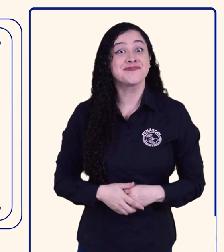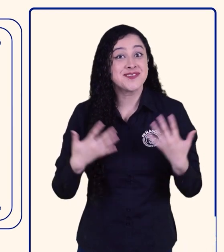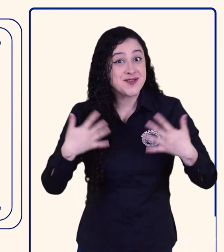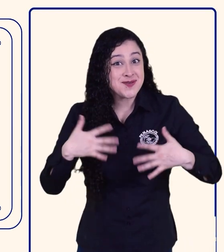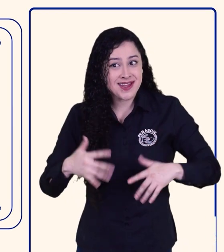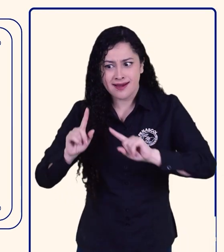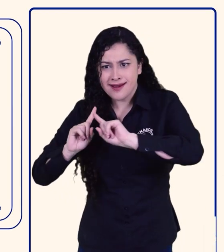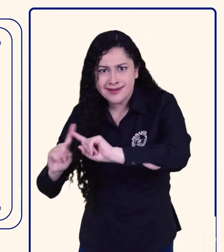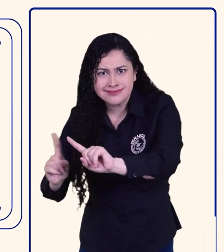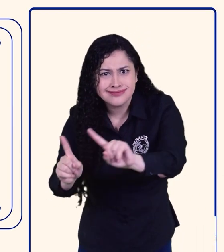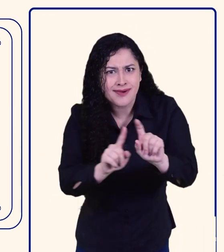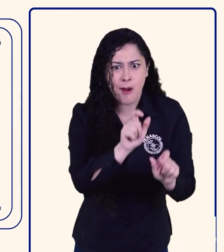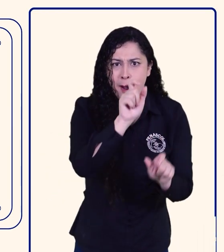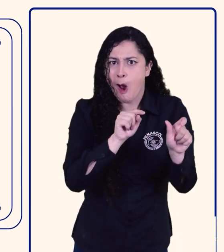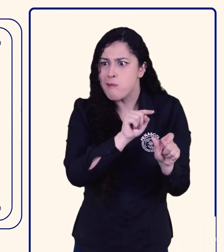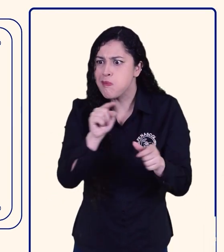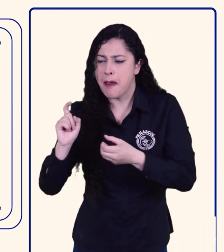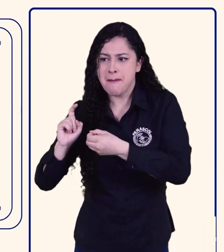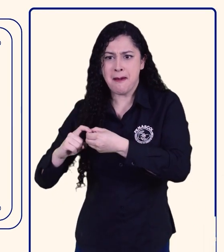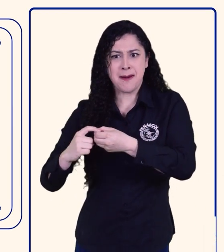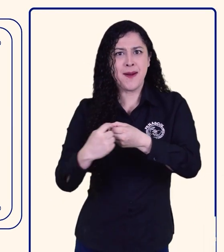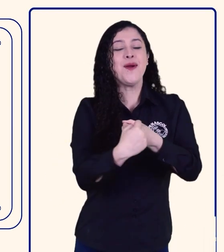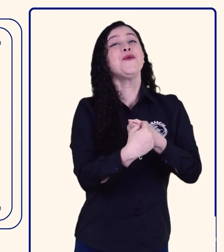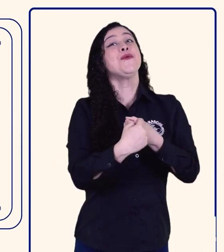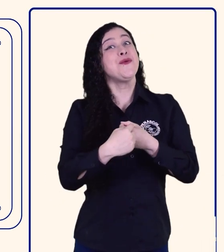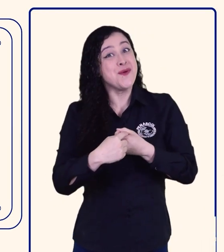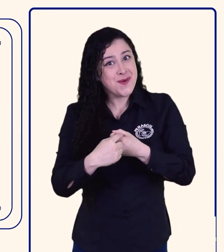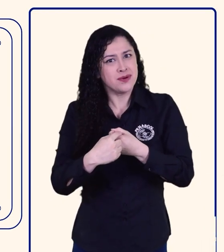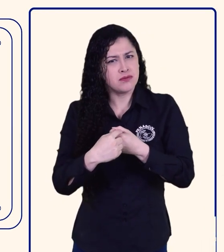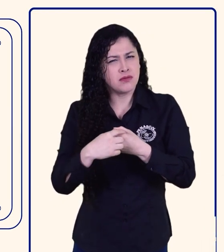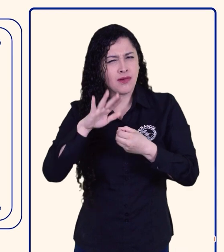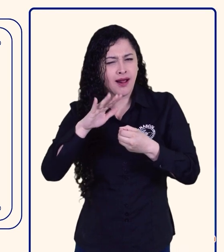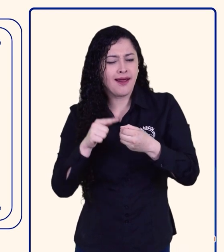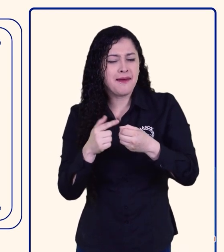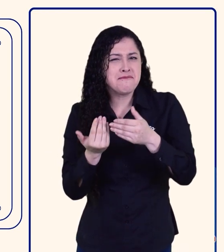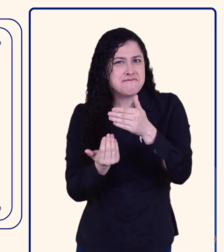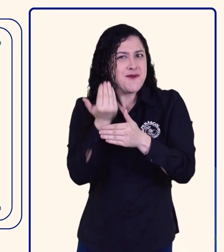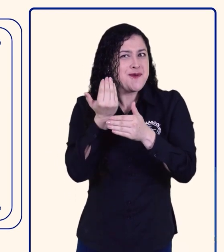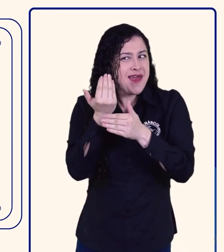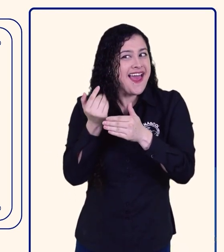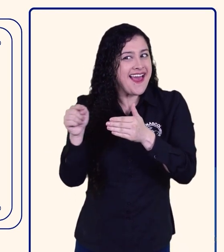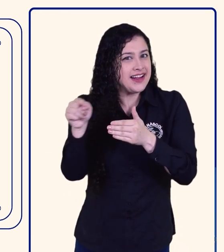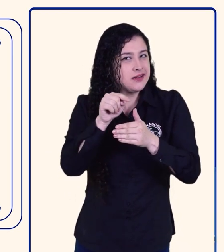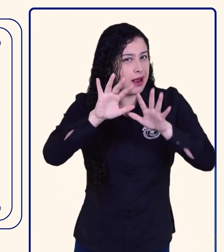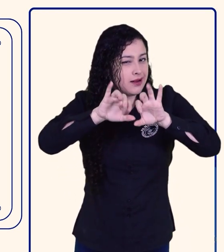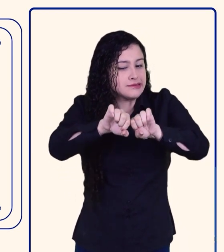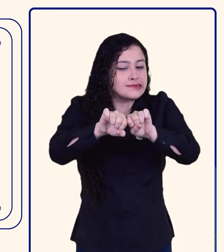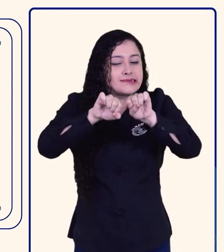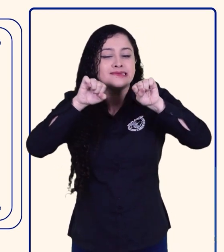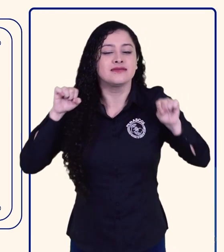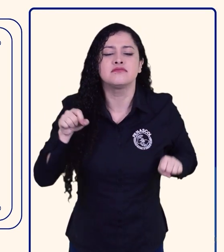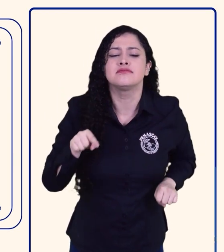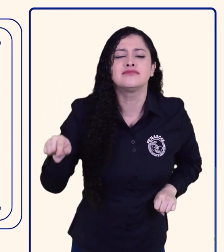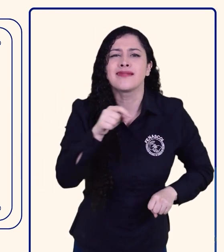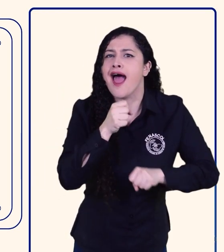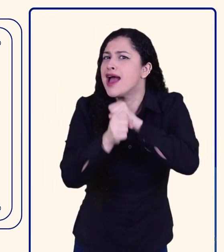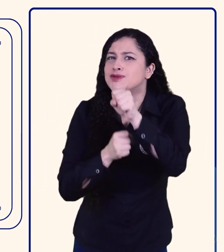Estos nuevos usuarios registrados pertenecen a varios grupos étnicos, pero también tienen varias